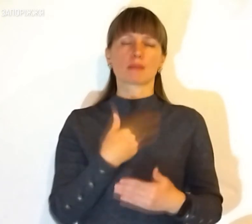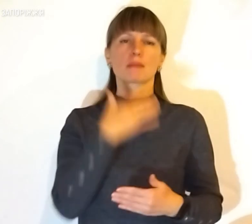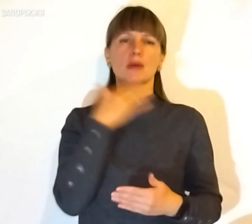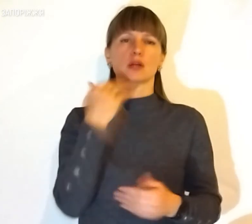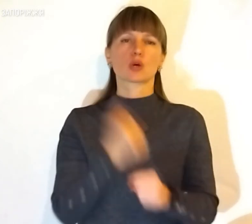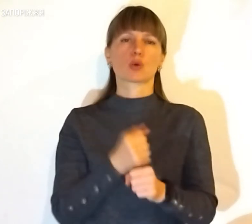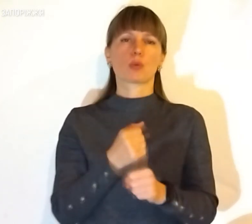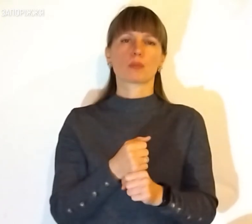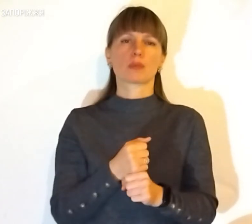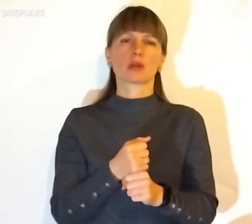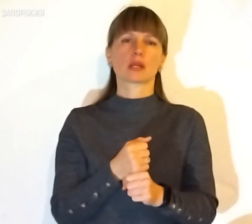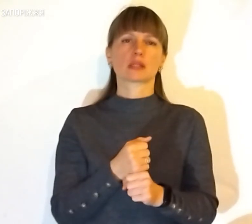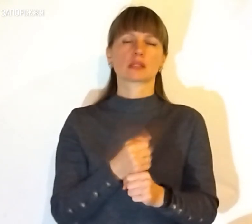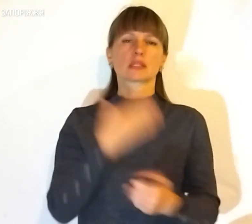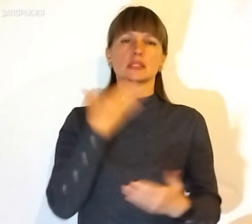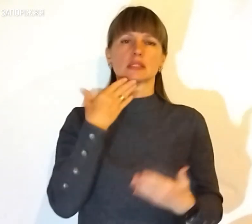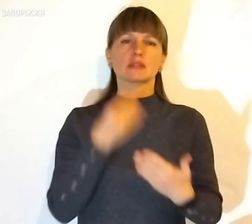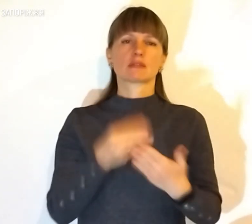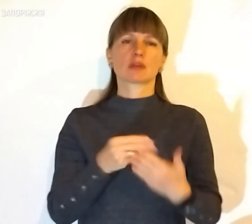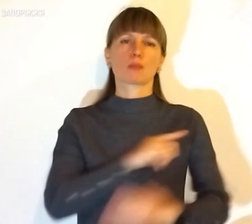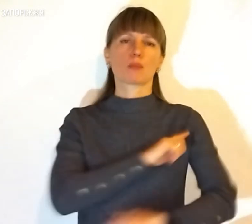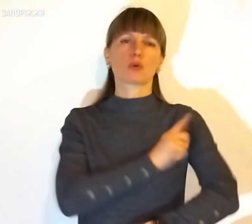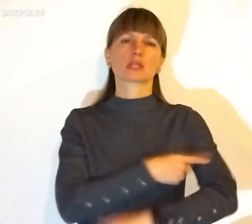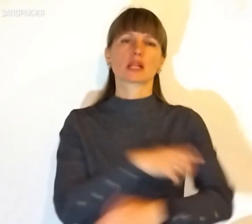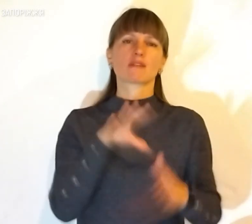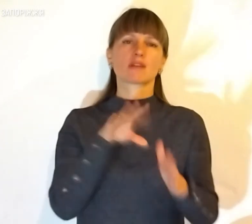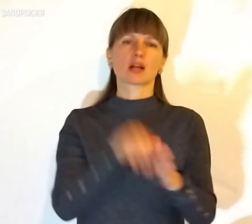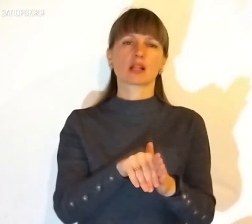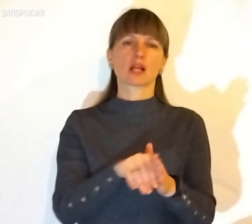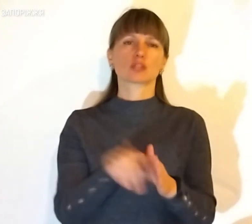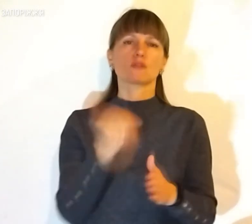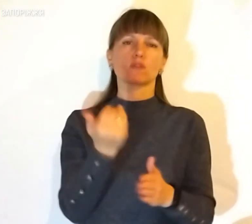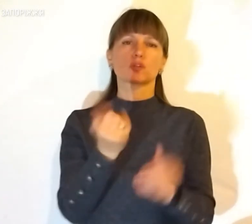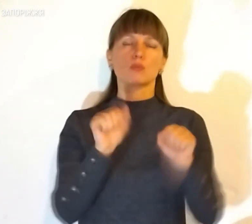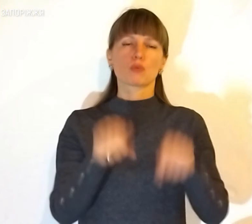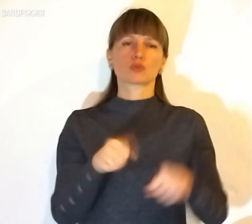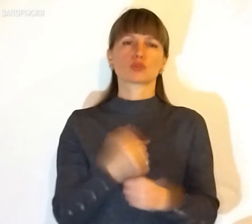дуже багато роблять цей посильний вклад, те, що вони можуть зробити.